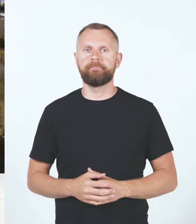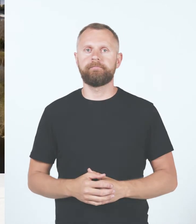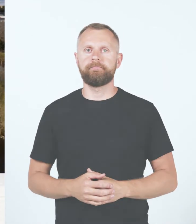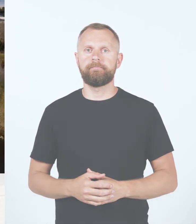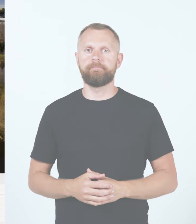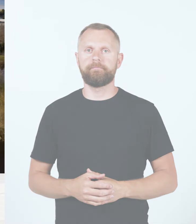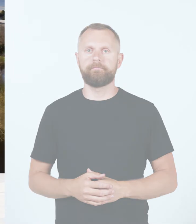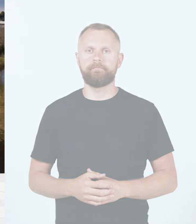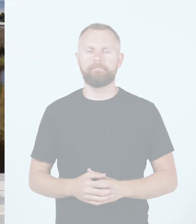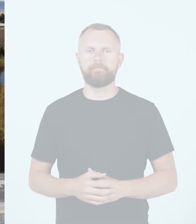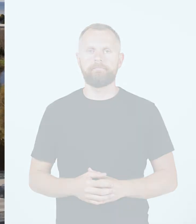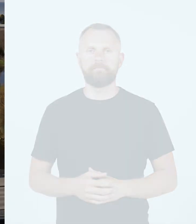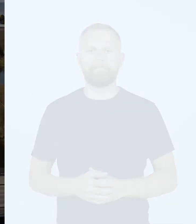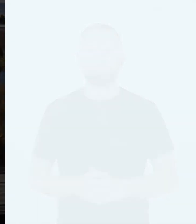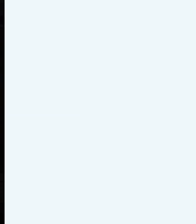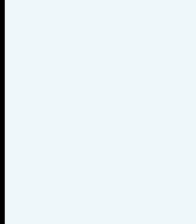Kõige lajal kohas